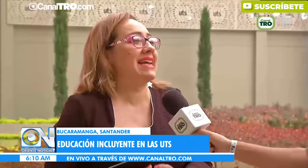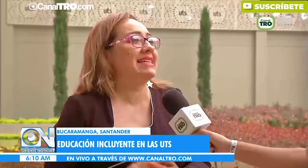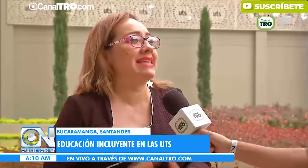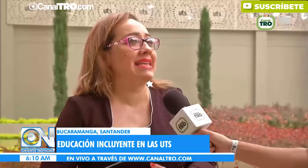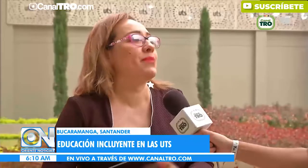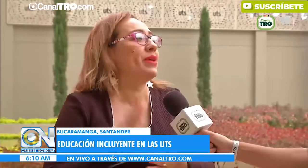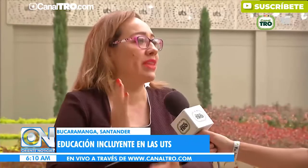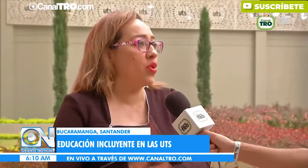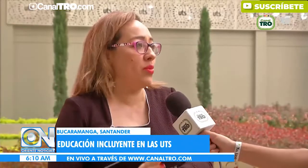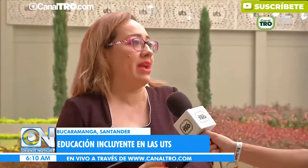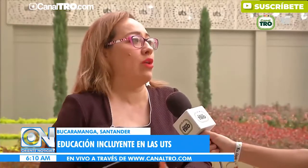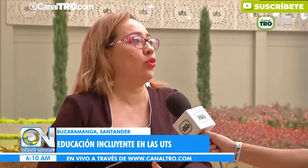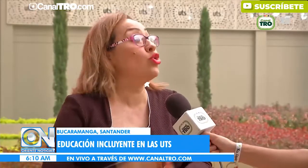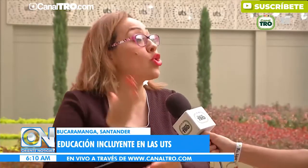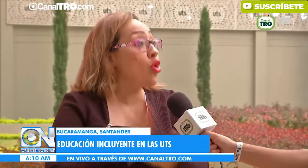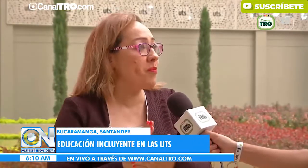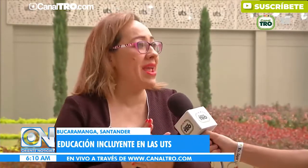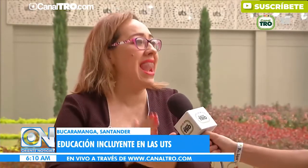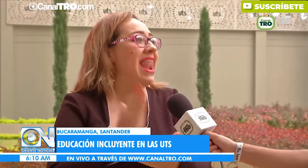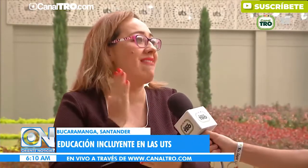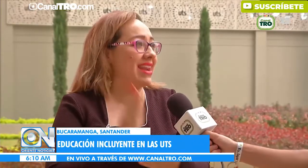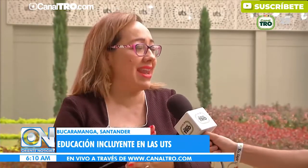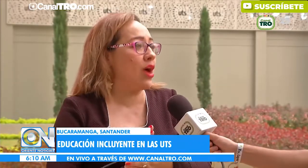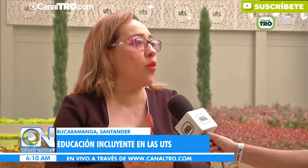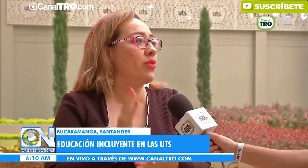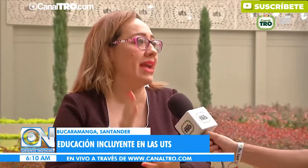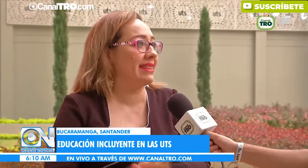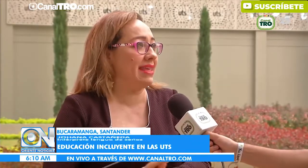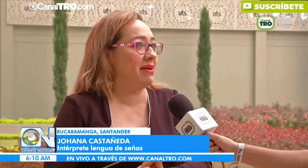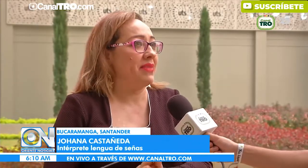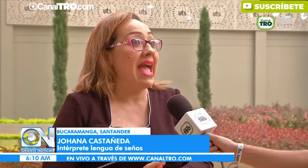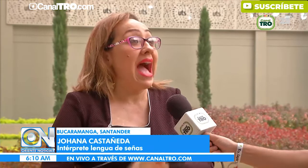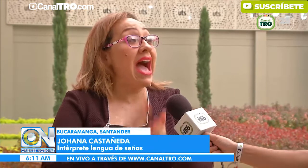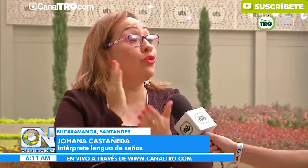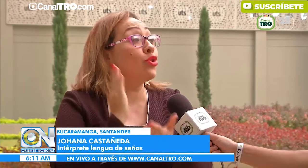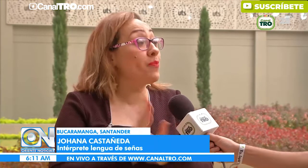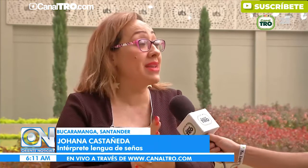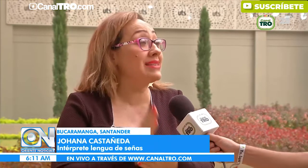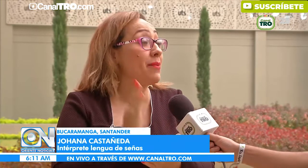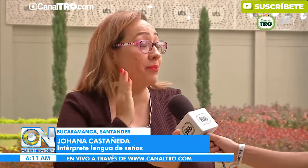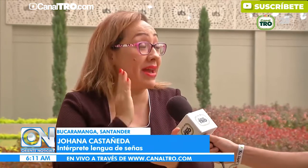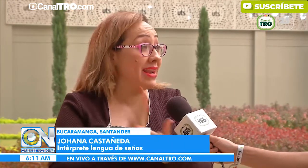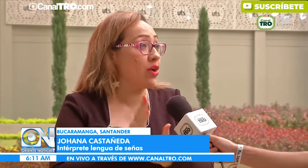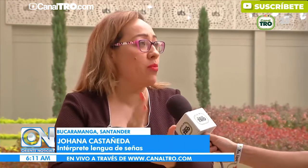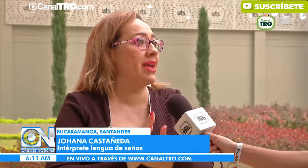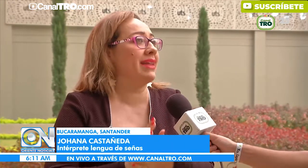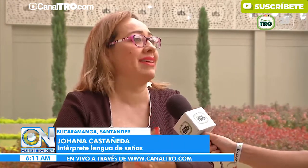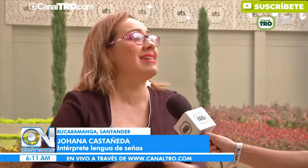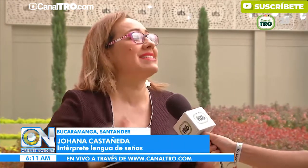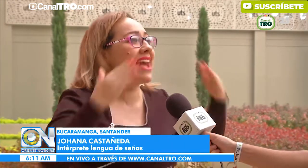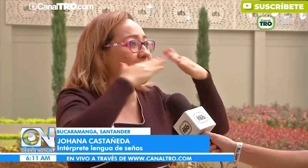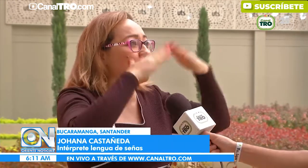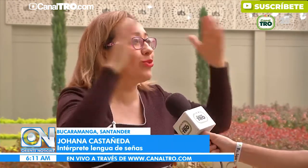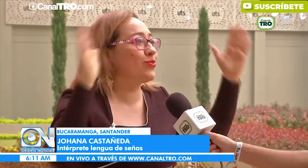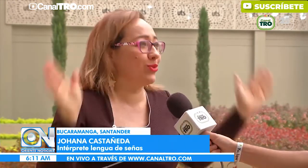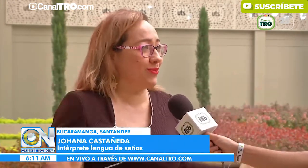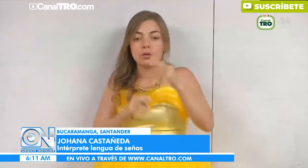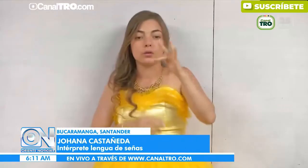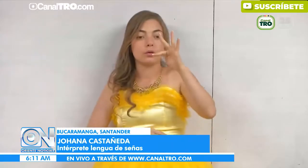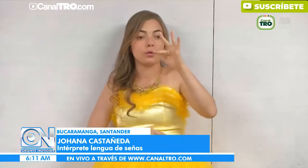Llega a ser ese puente comunicador. Uno rompe la barrera comunicativa. Al uno romper esa barrera comunicativa, se abre todo un mundo. Al